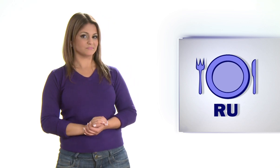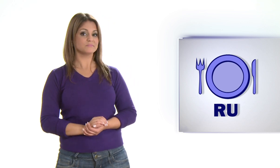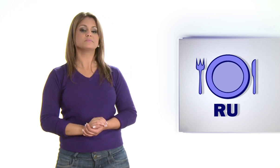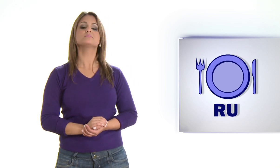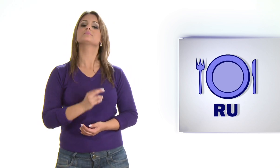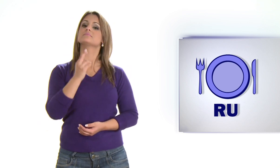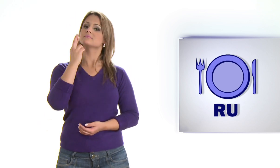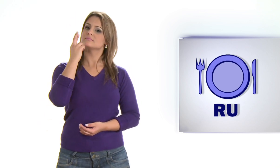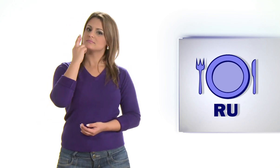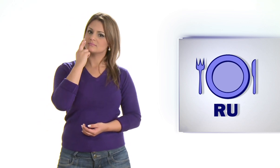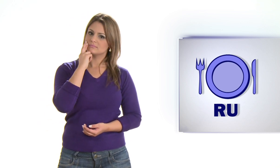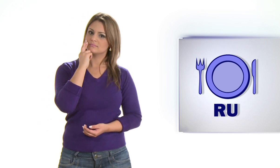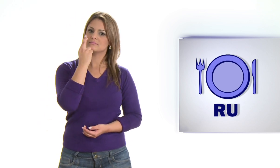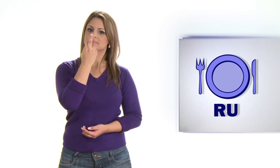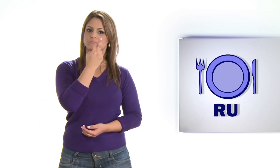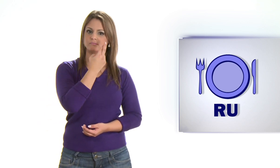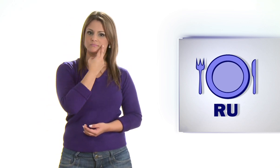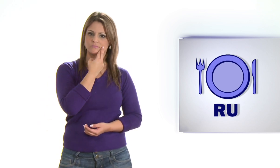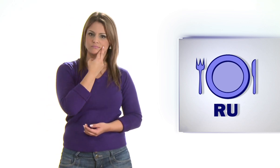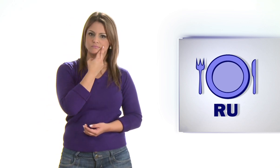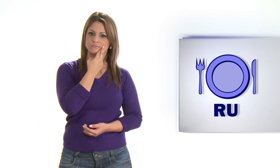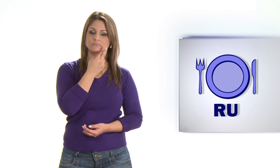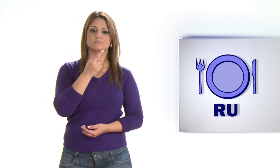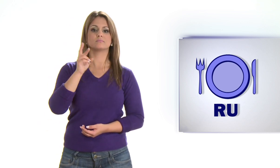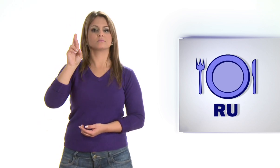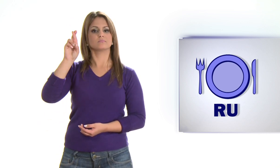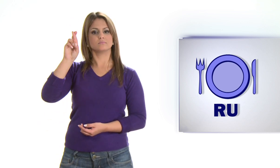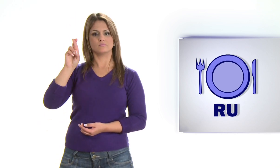Restaurante Universitário